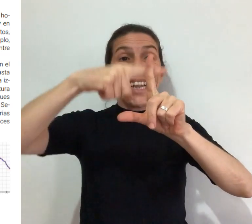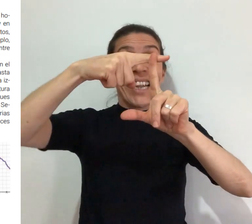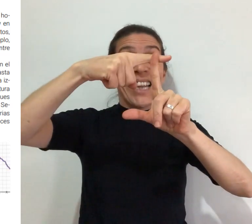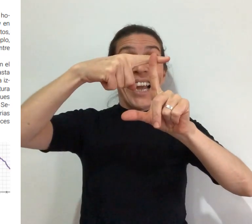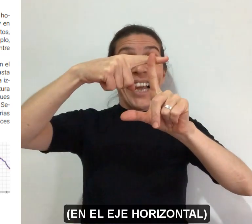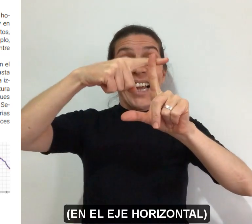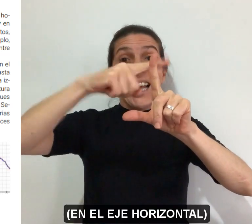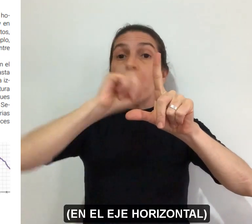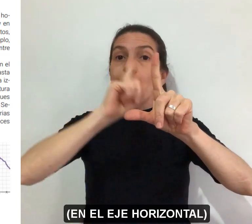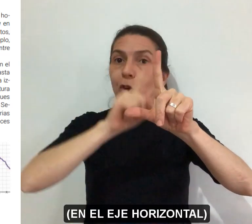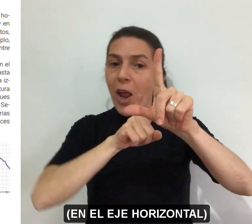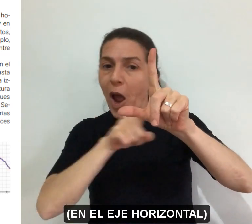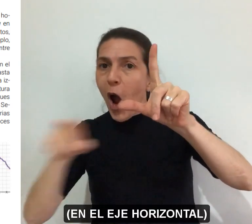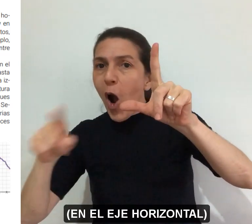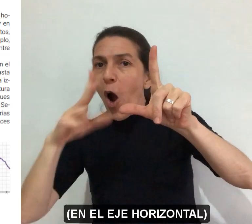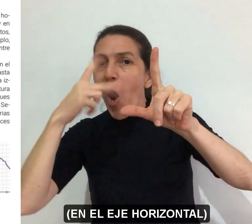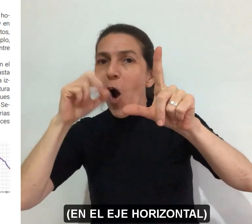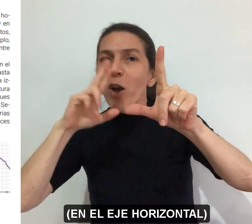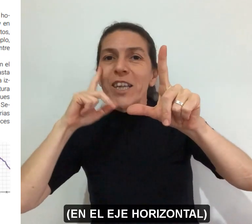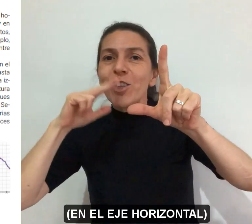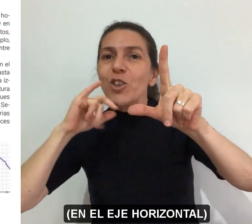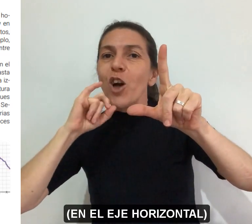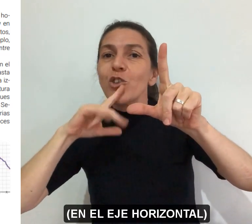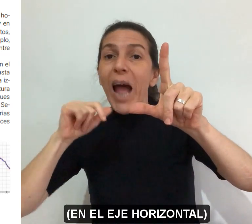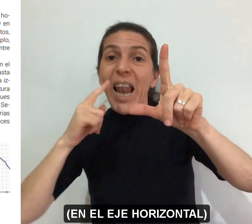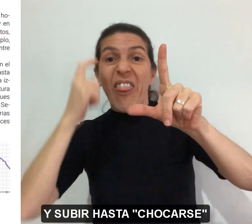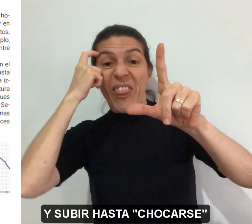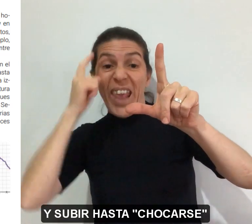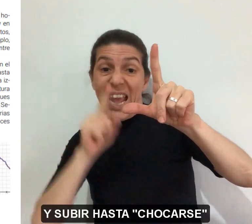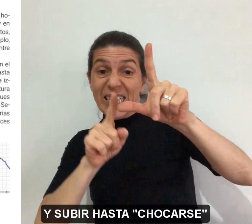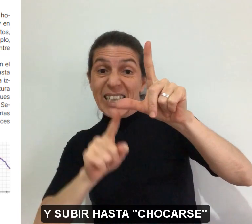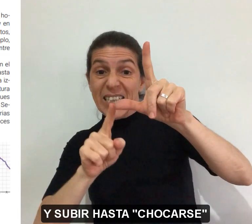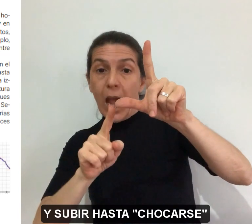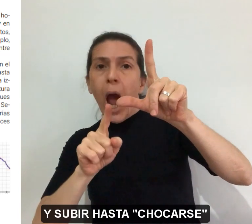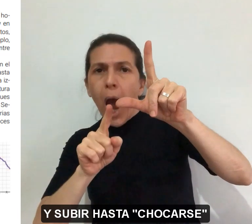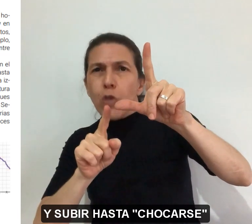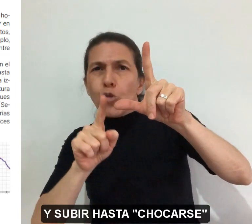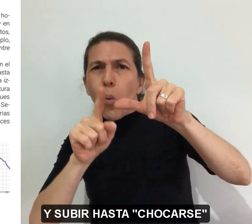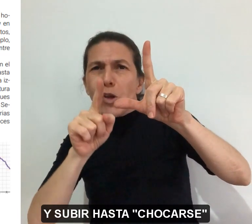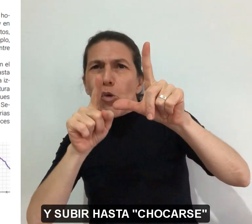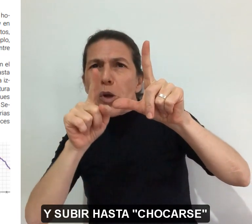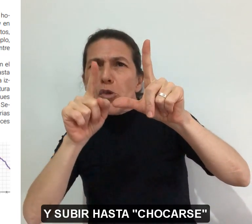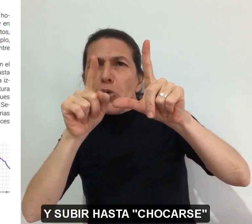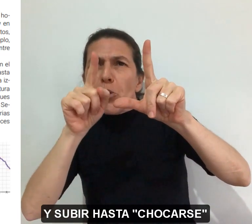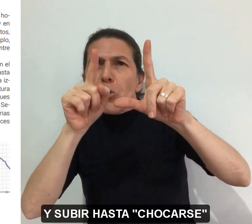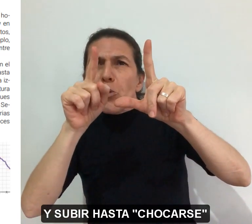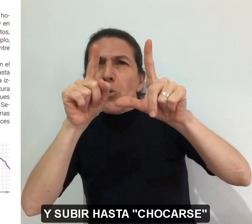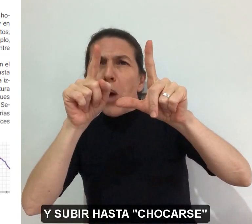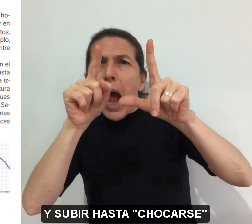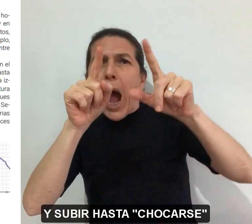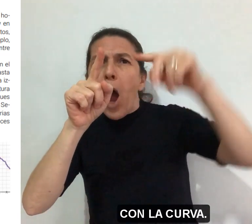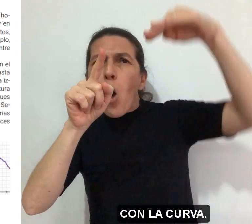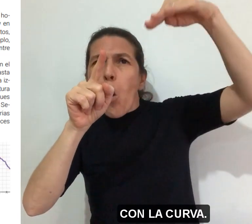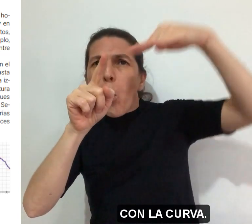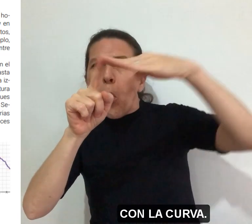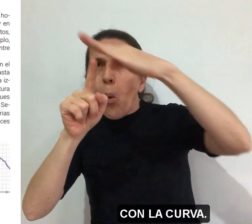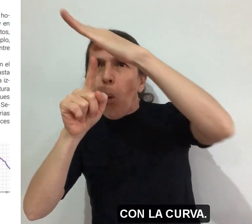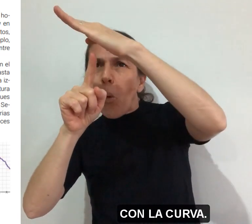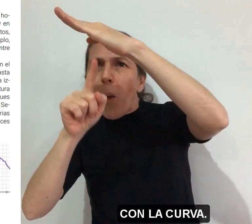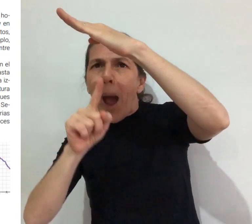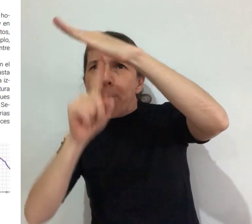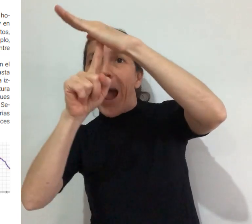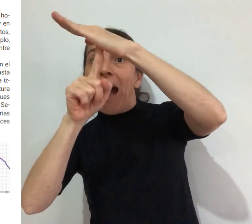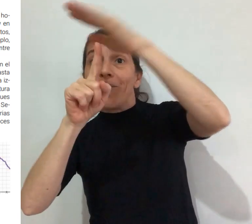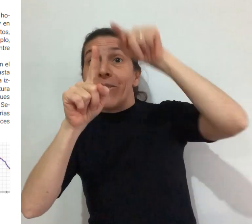en el eje horizontal, y subir hasta chocarse con la